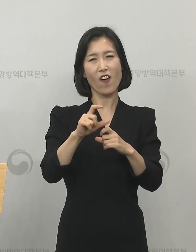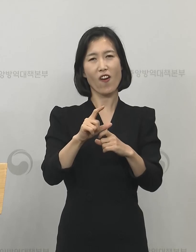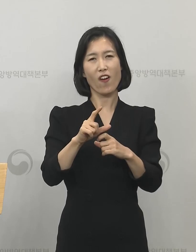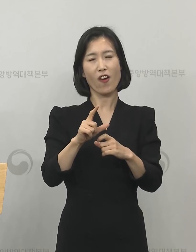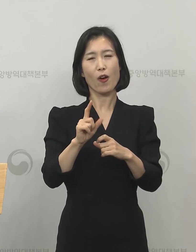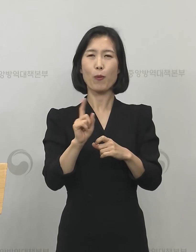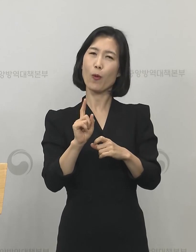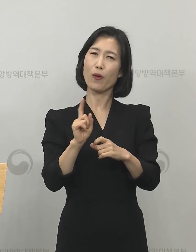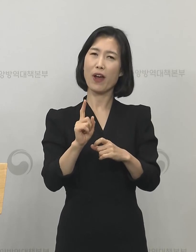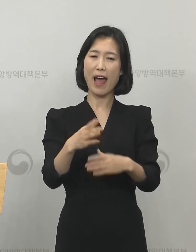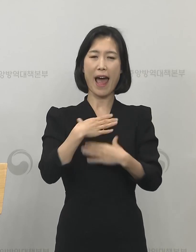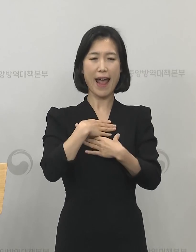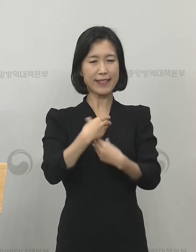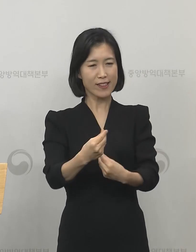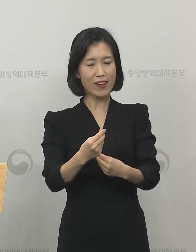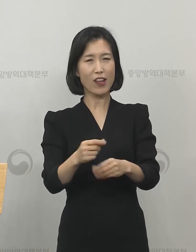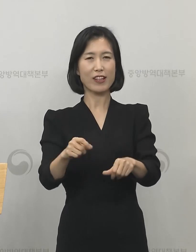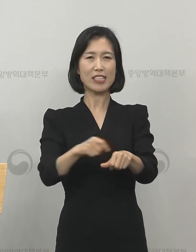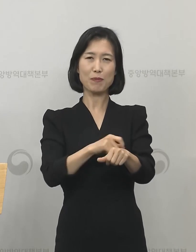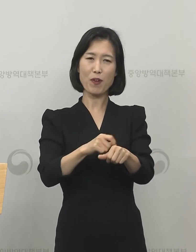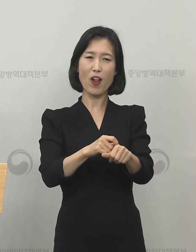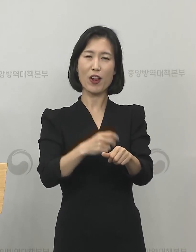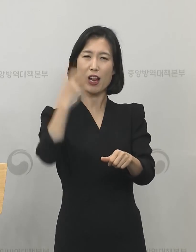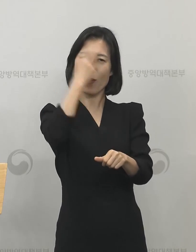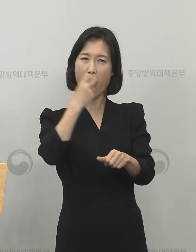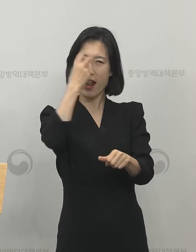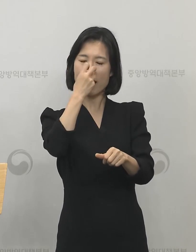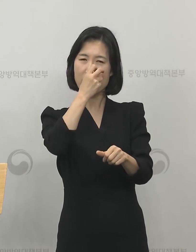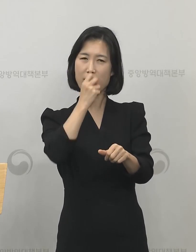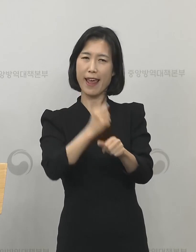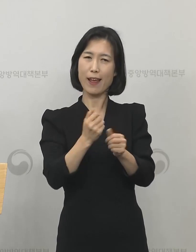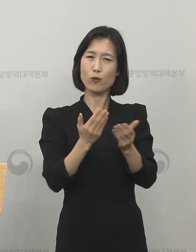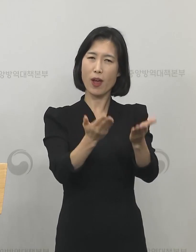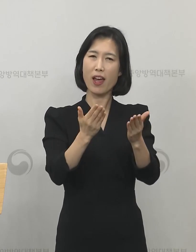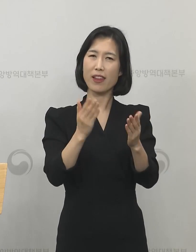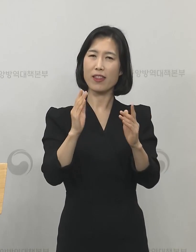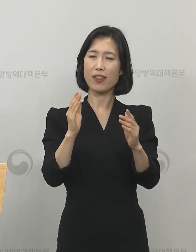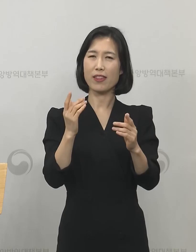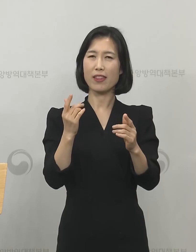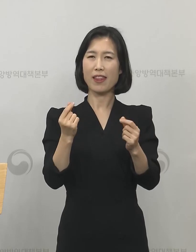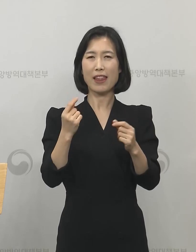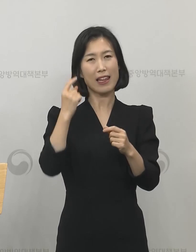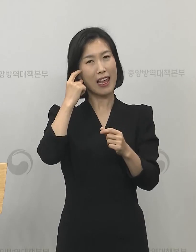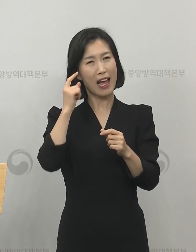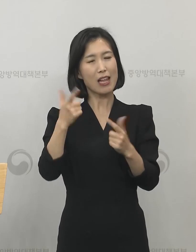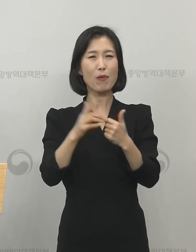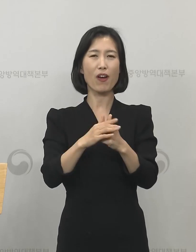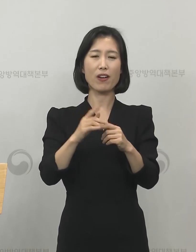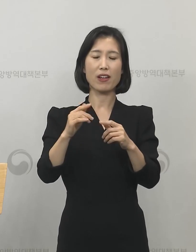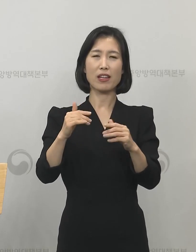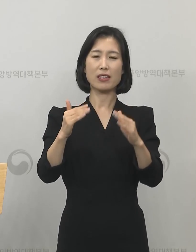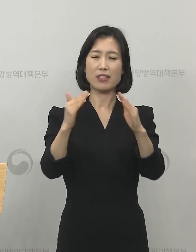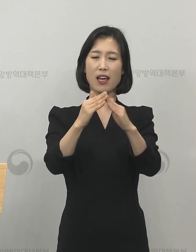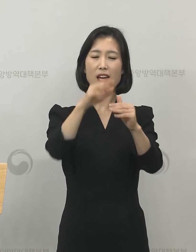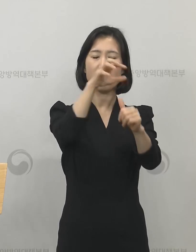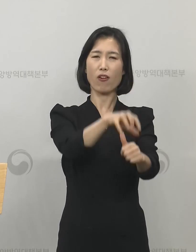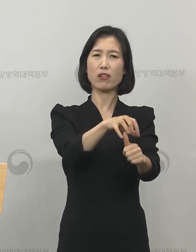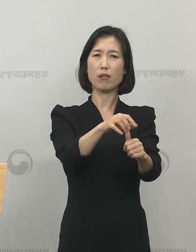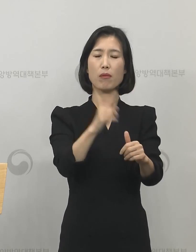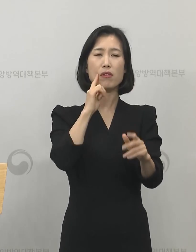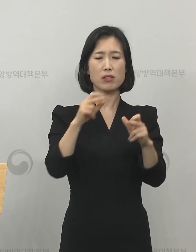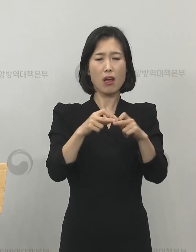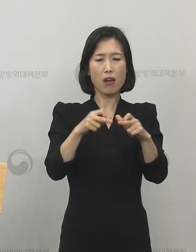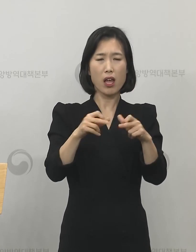특화된 그런 관리에 대한 부분과 또 자가격리 시에 일상생활이나 간병에 대한